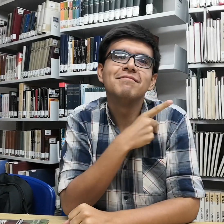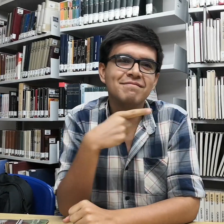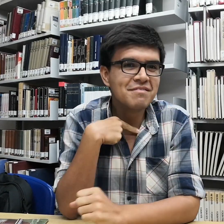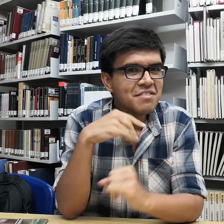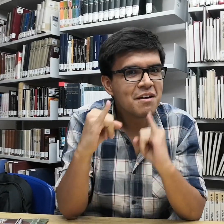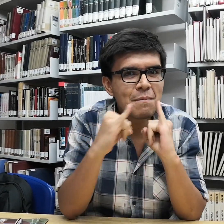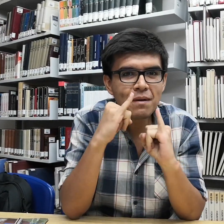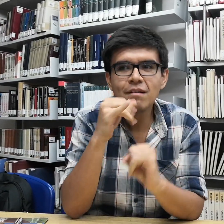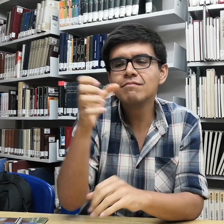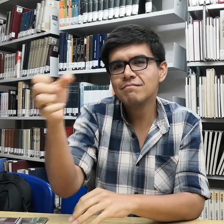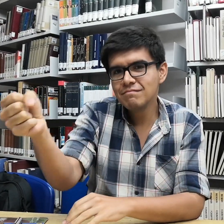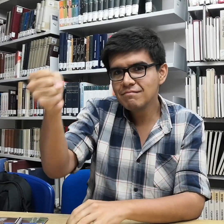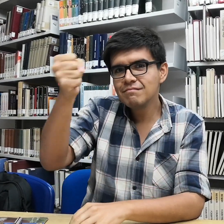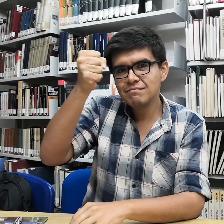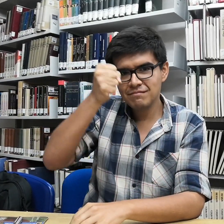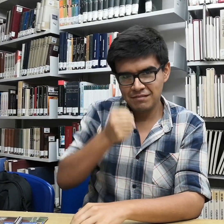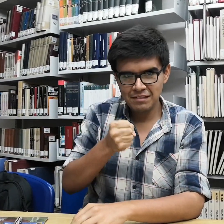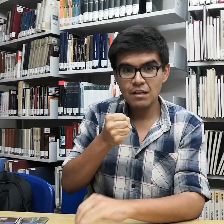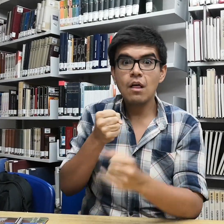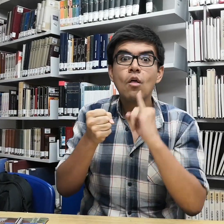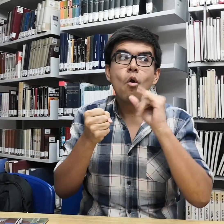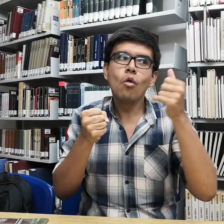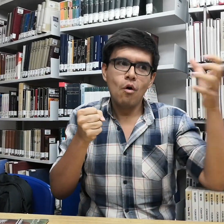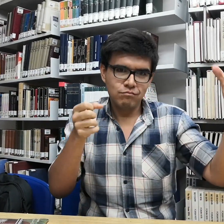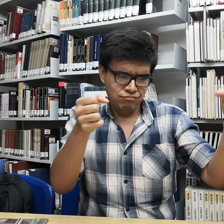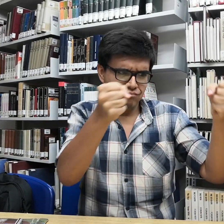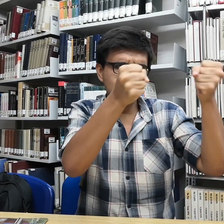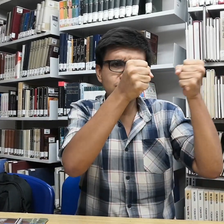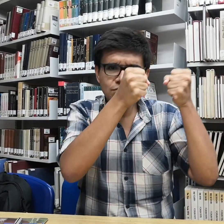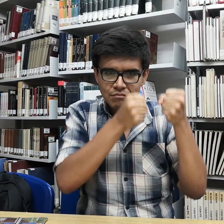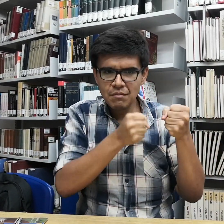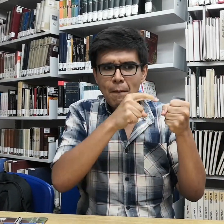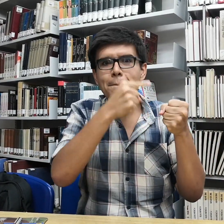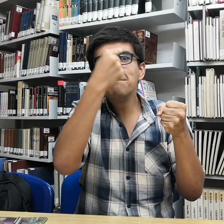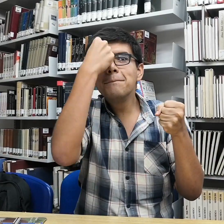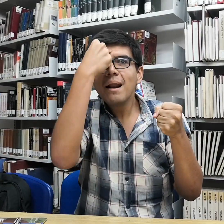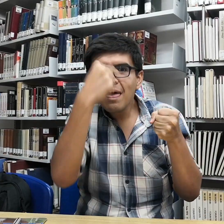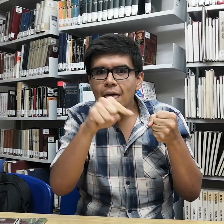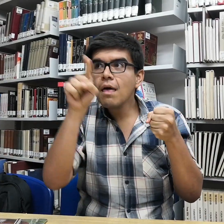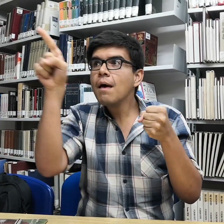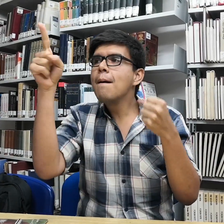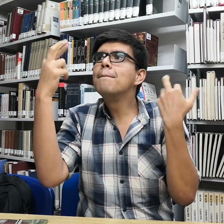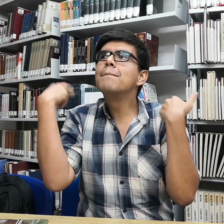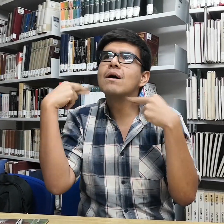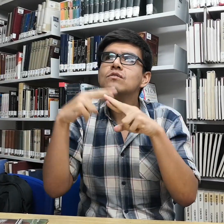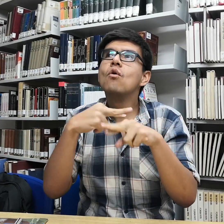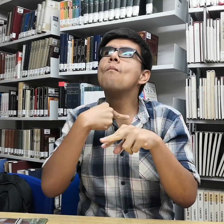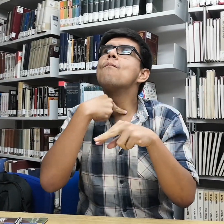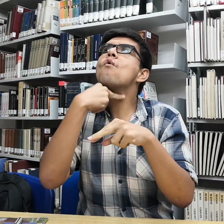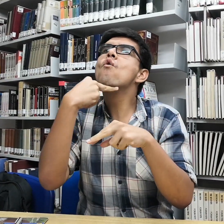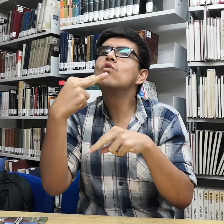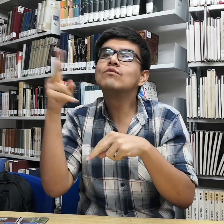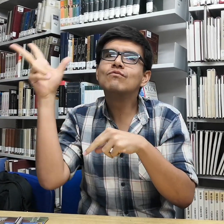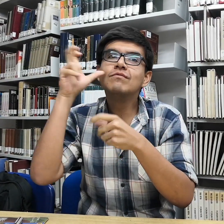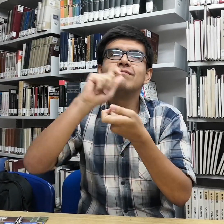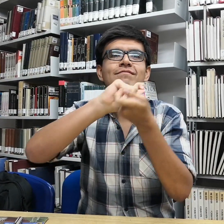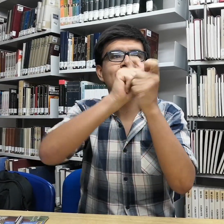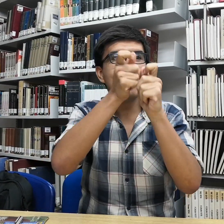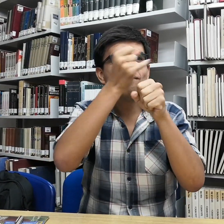no lo hay. Necesitamos nosotros como sordos un intérprete para que él